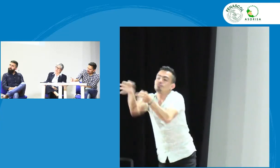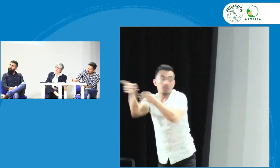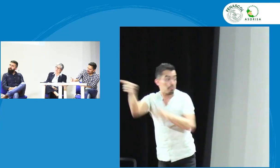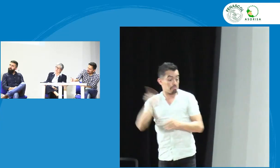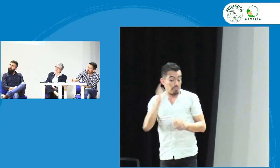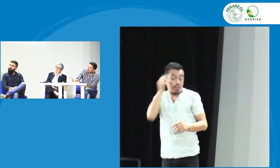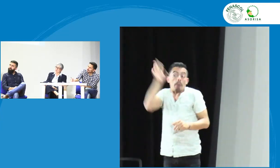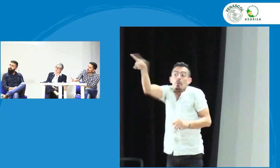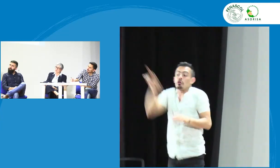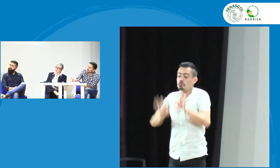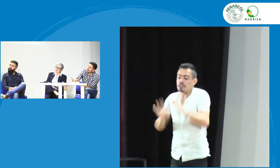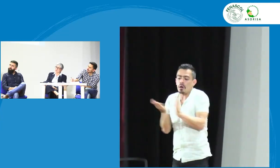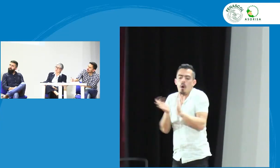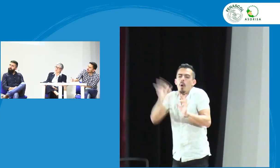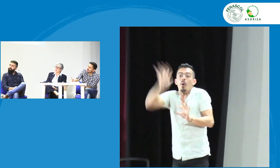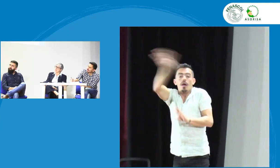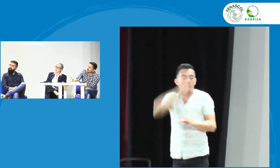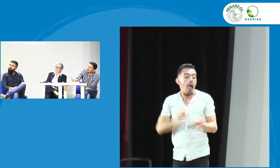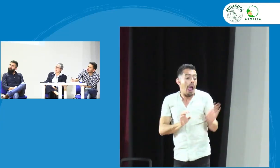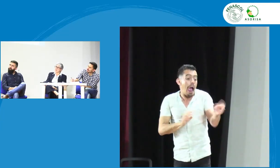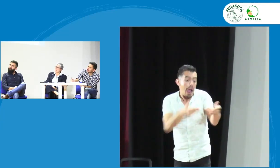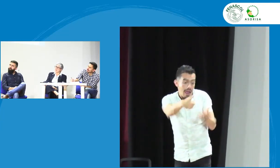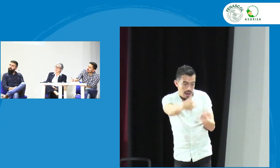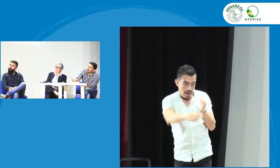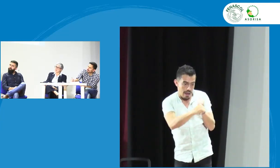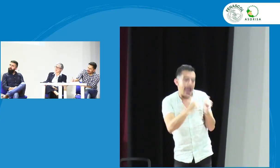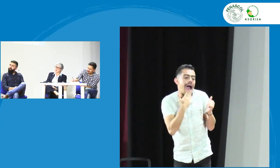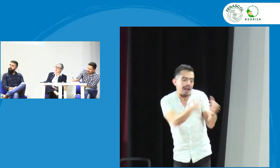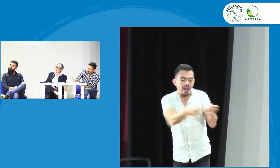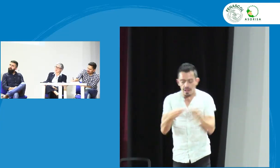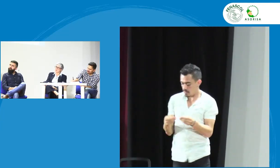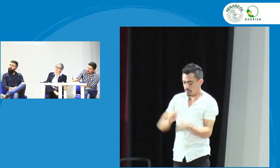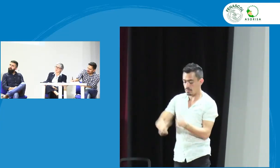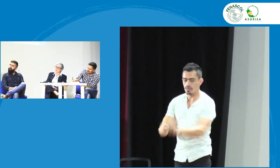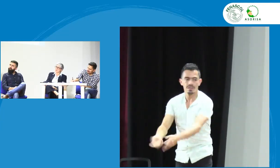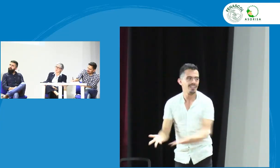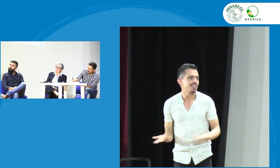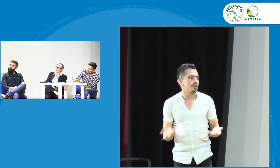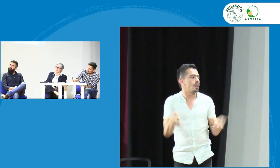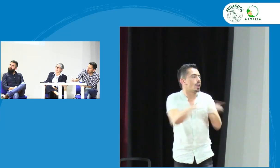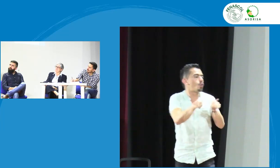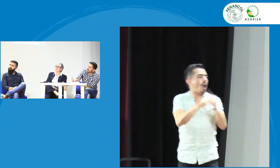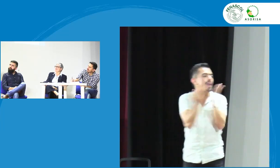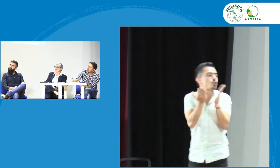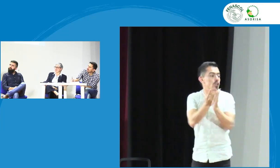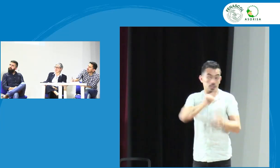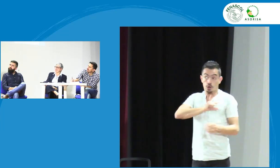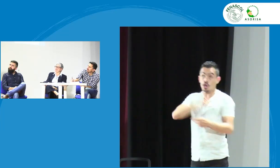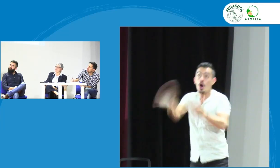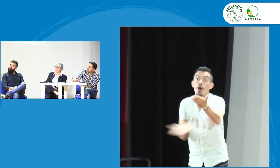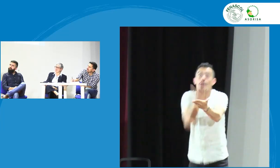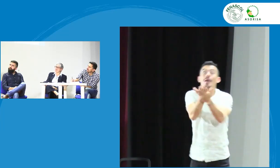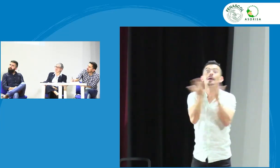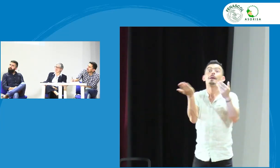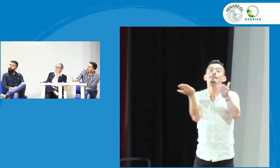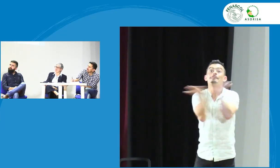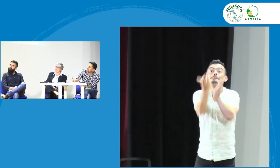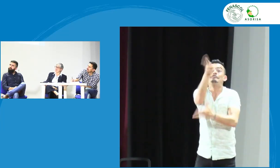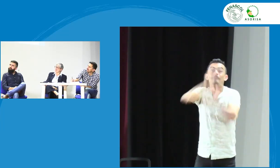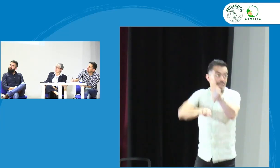nuestra figura de asesor por ejemplo una secretaría de educación ah bueno gracias por la asesoría yo voy a hacer mis variaciones porque soy autónomo